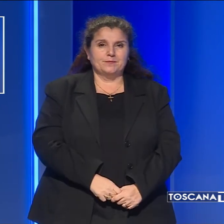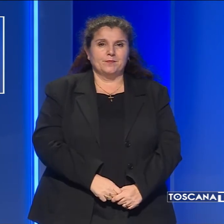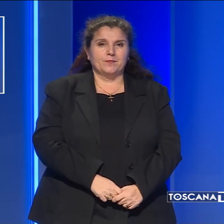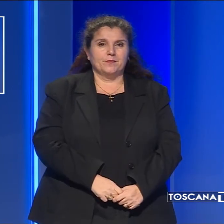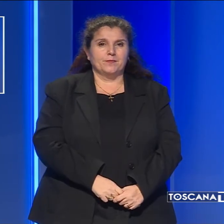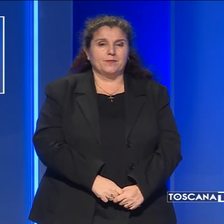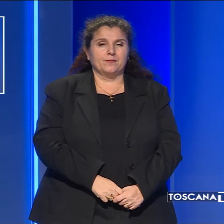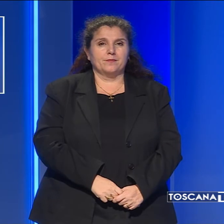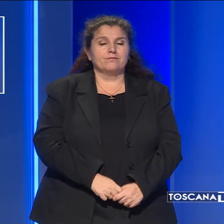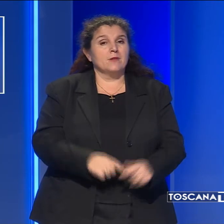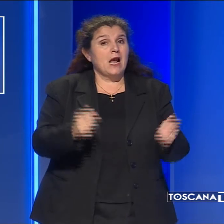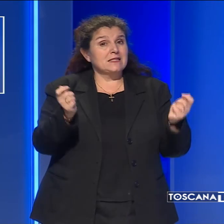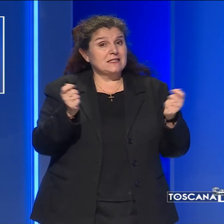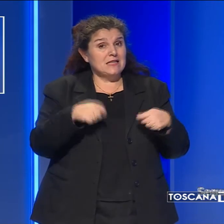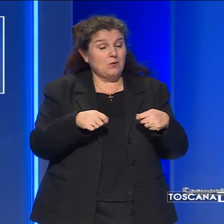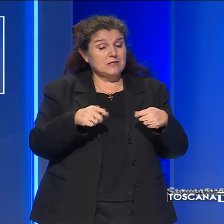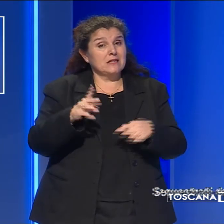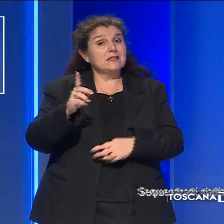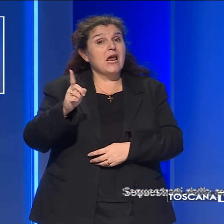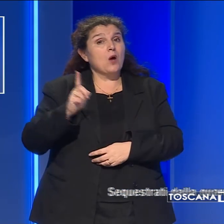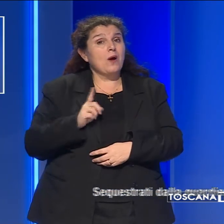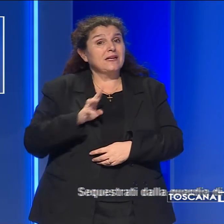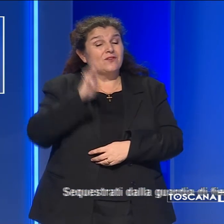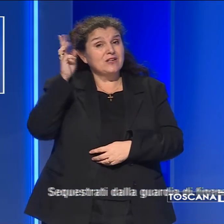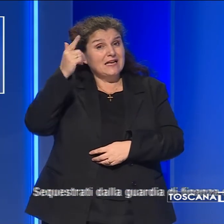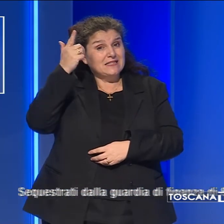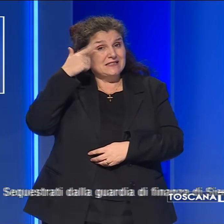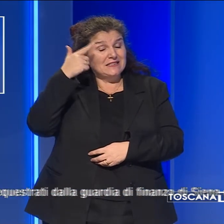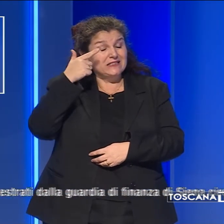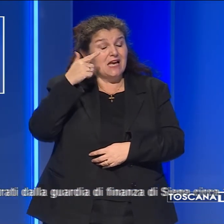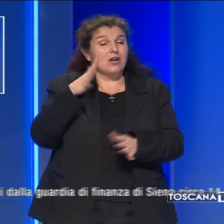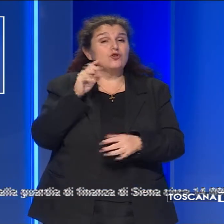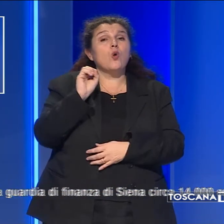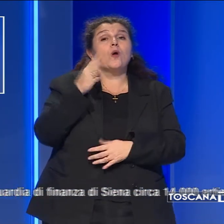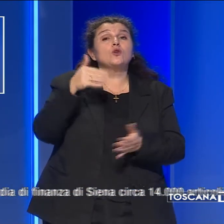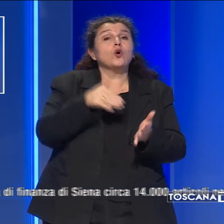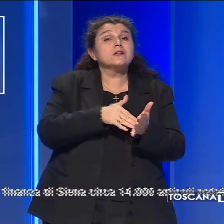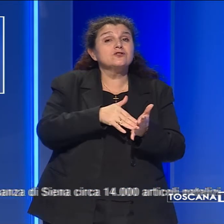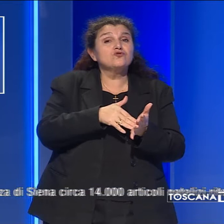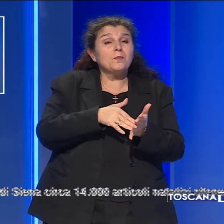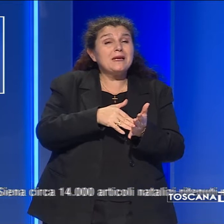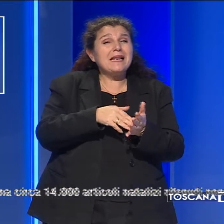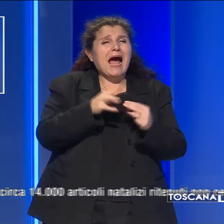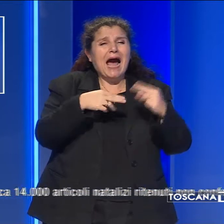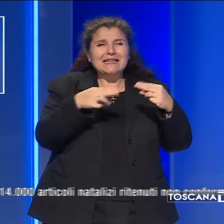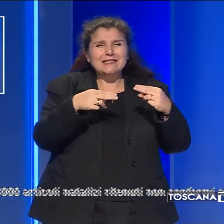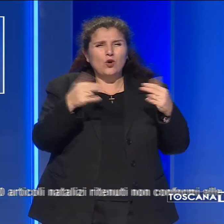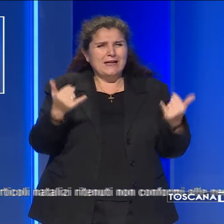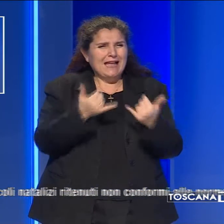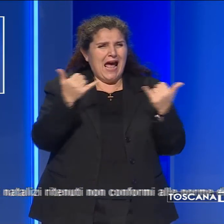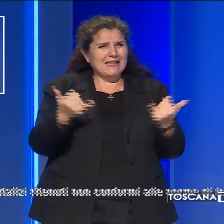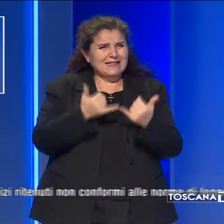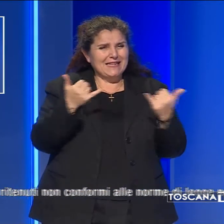E sequestrati invece dalla Guardia di Finanza di Siena circa 14.000 articoli natalizi